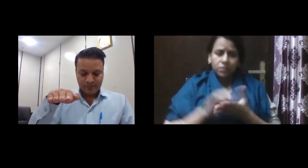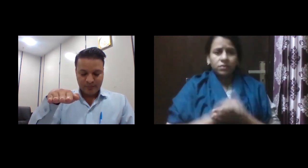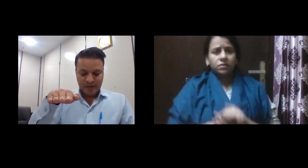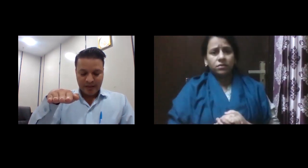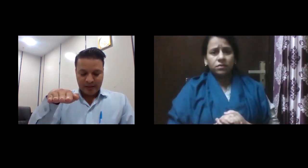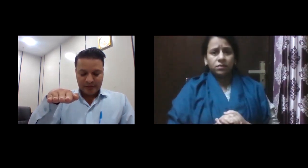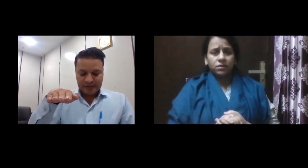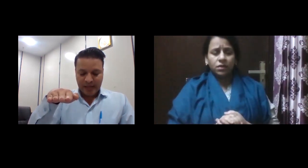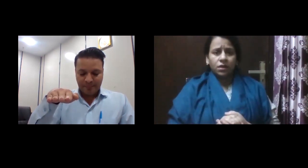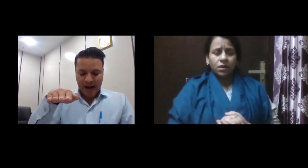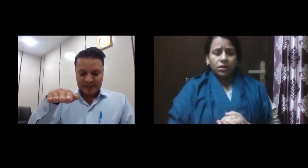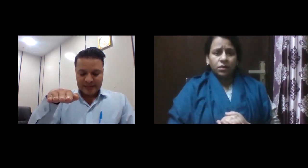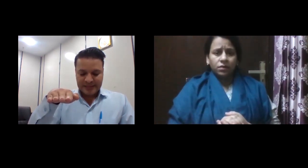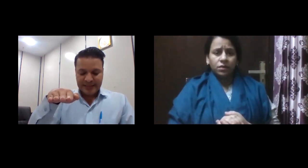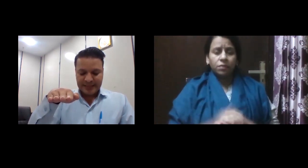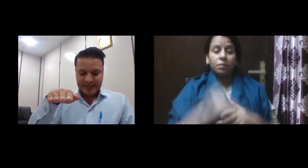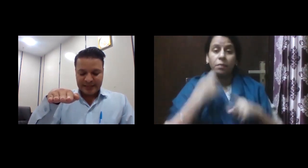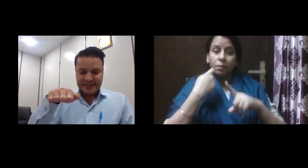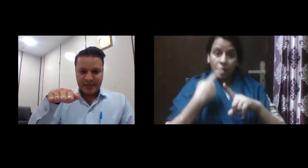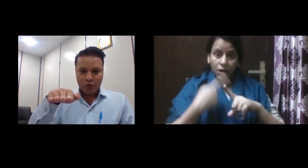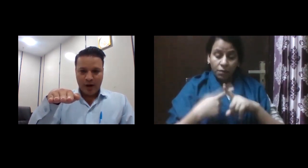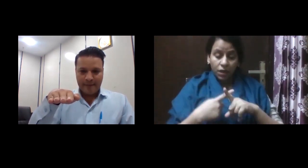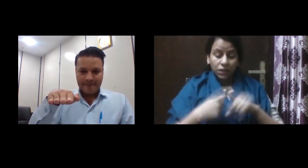तथा पारदर्सी रीती से करूँगा